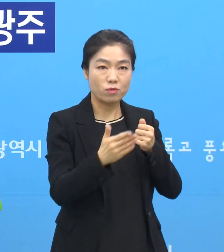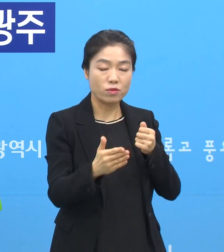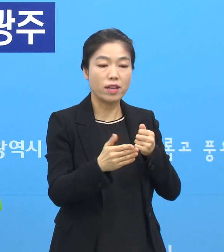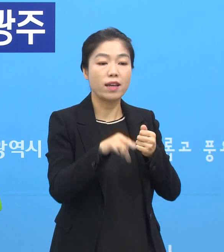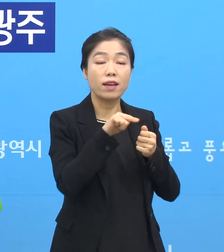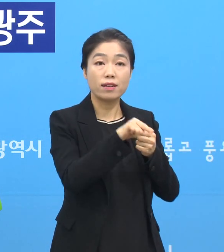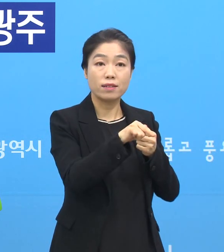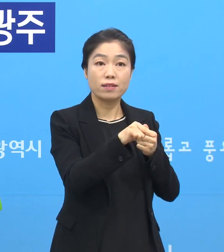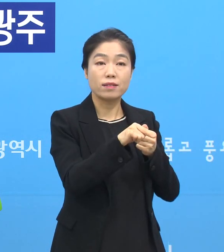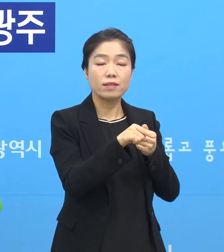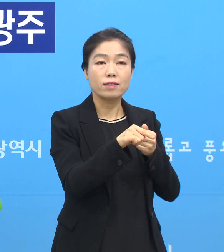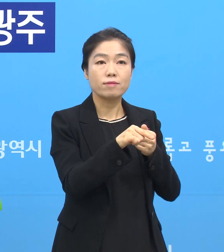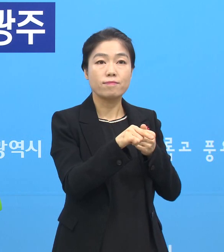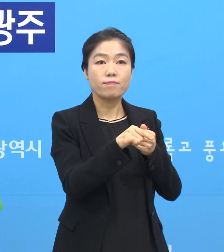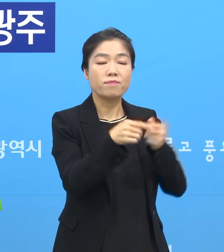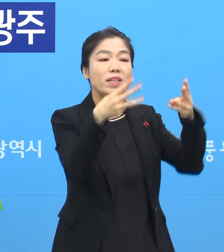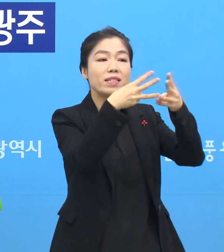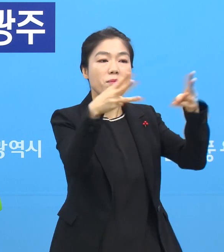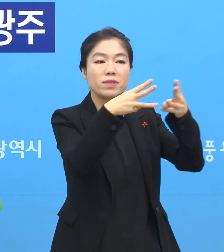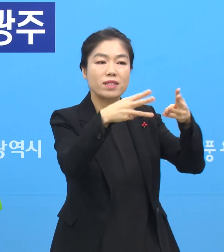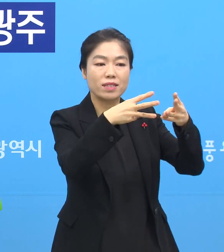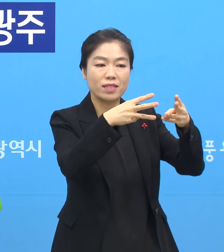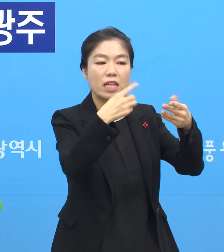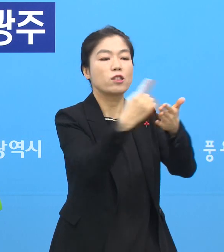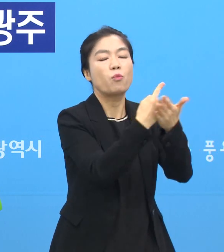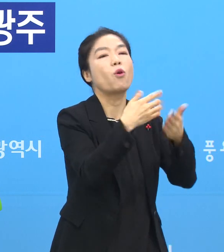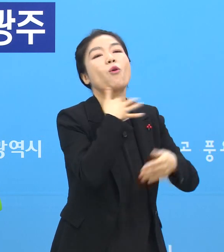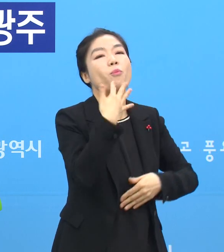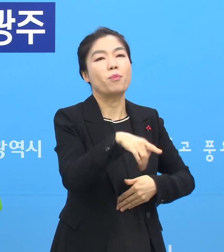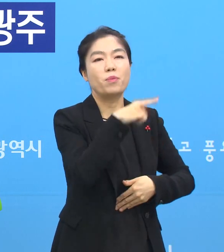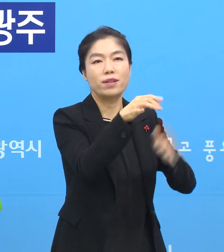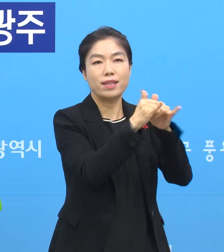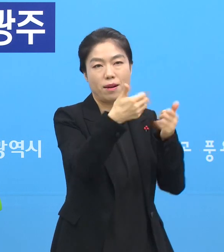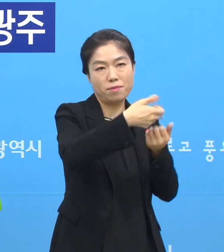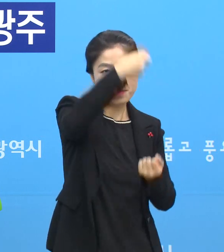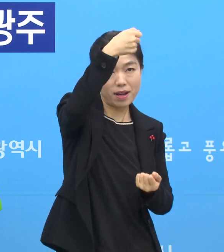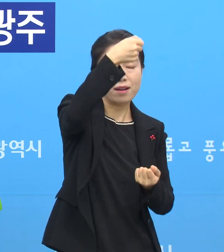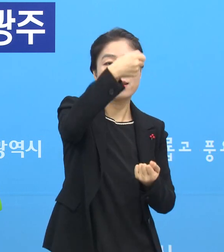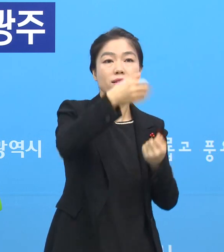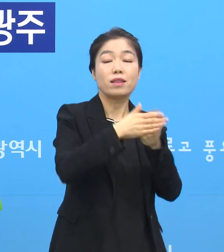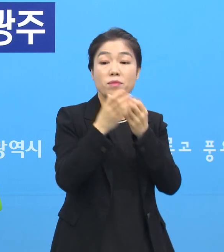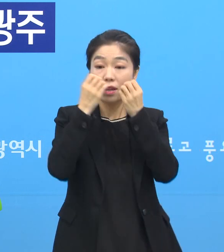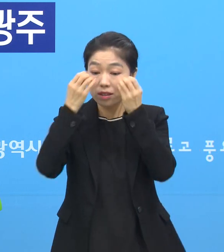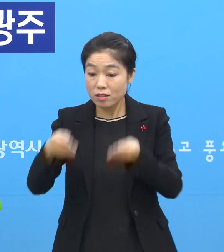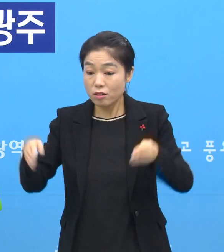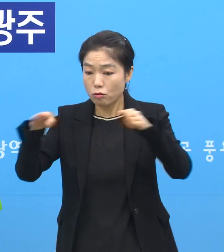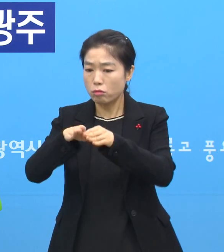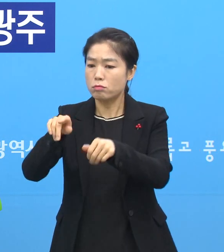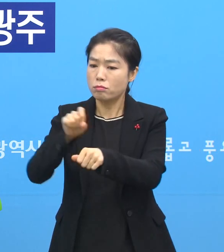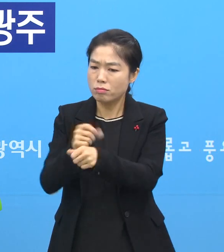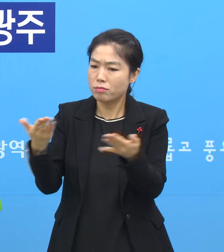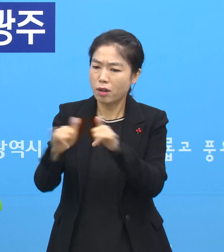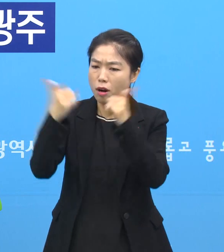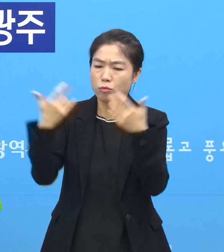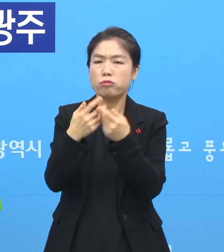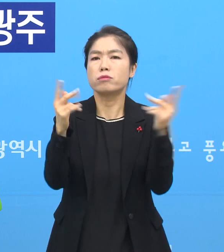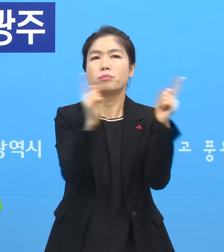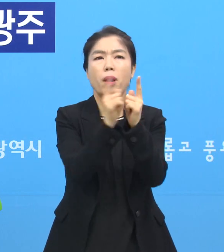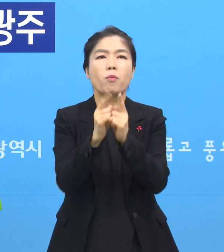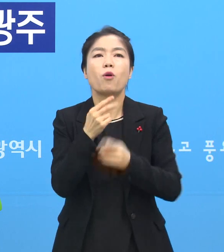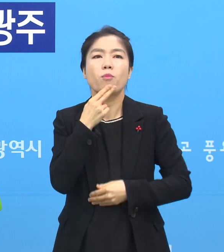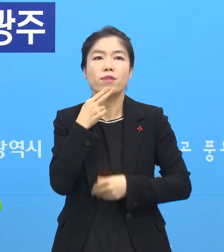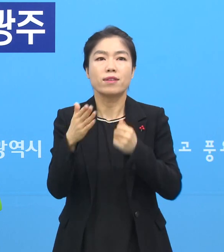비접촉자로 구별을 합니다. 특히 신관 쪽은 직원들까지도 다 되지 않았기 때문에